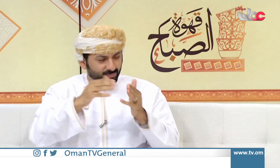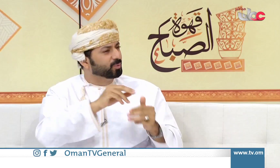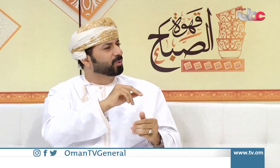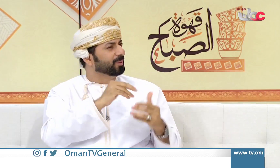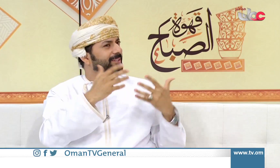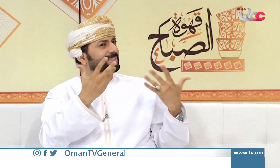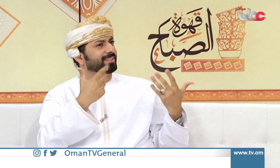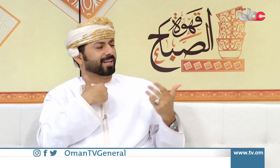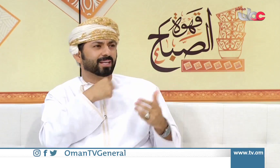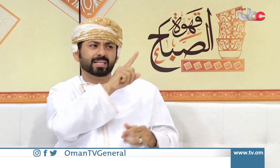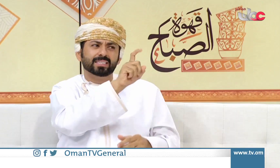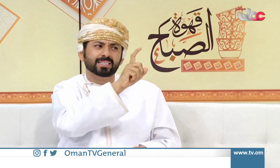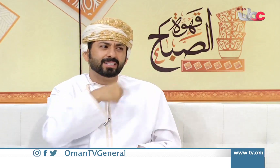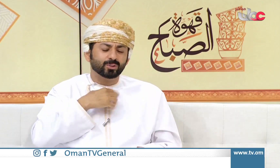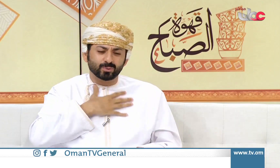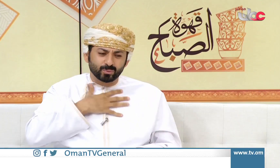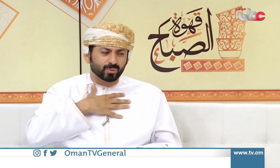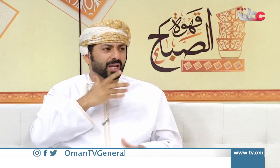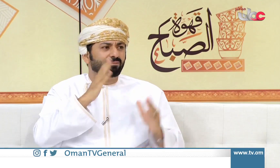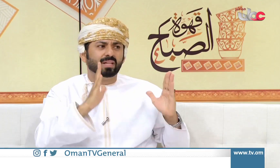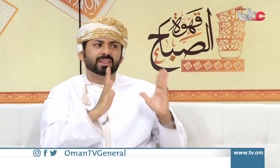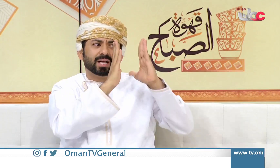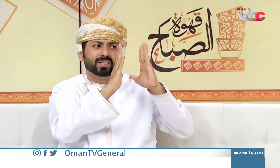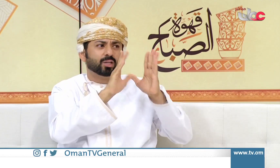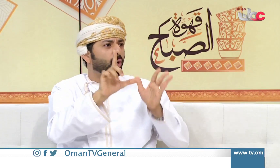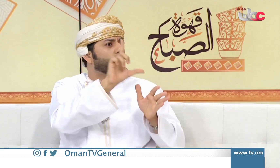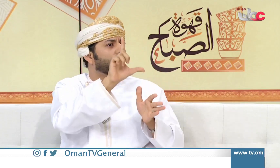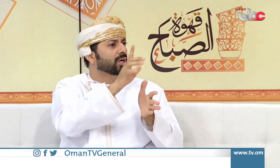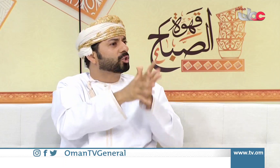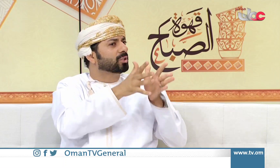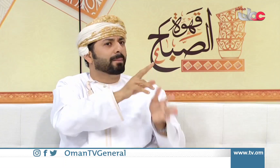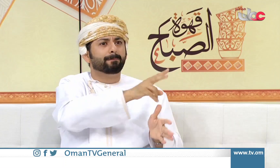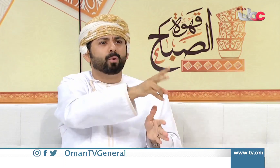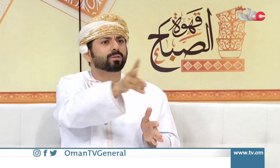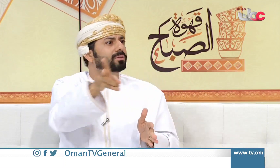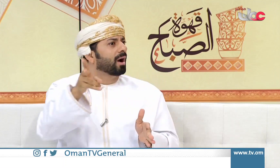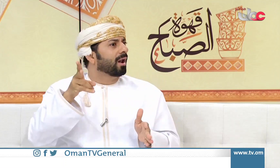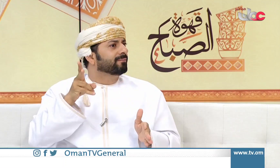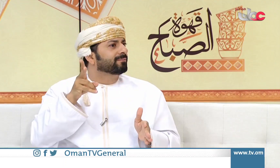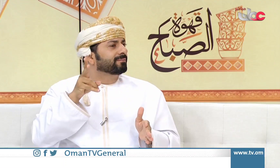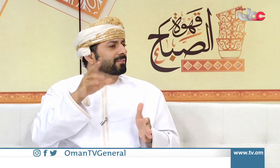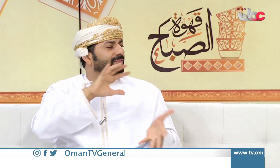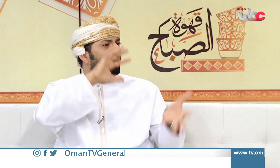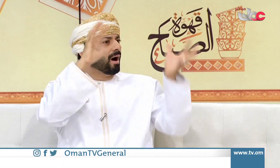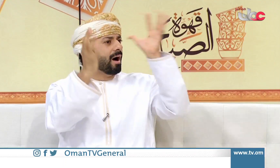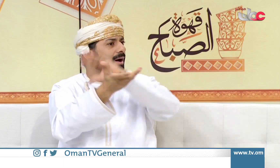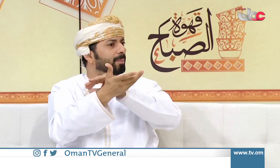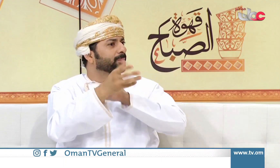ومقدرة على المشاركات وأيضاً التفاعل شعورك مبدأ التحديات التي تواجهيها بالنسبة للغة